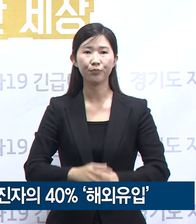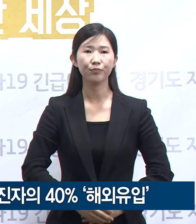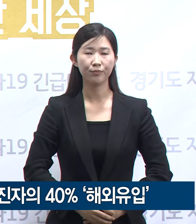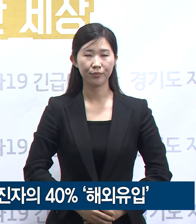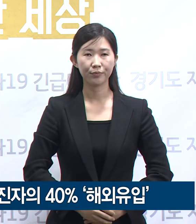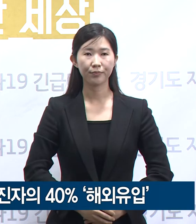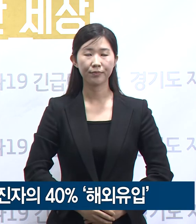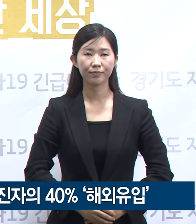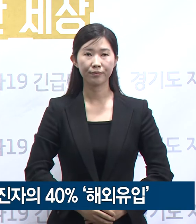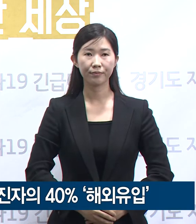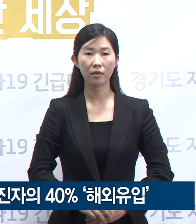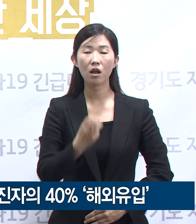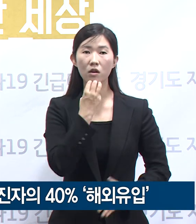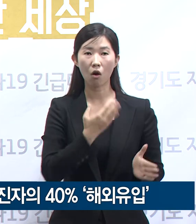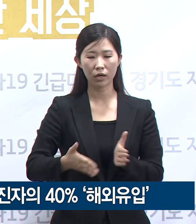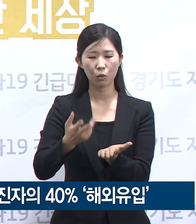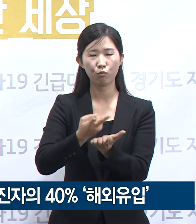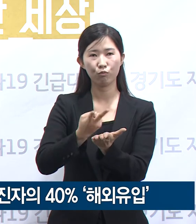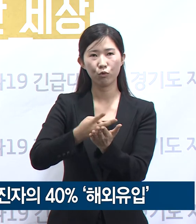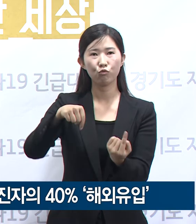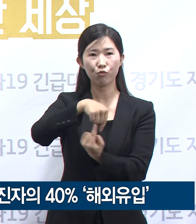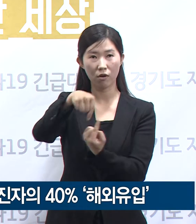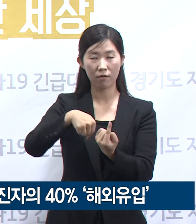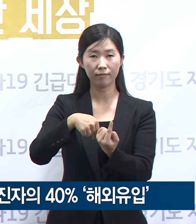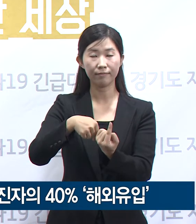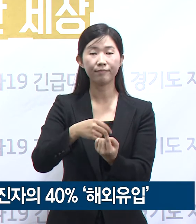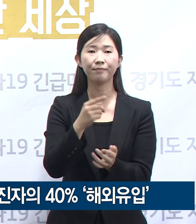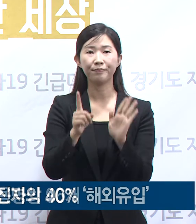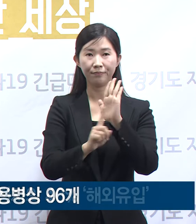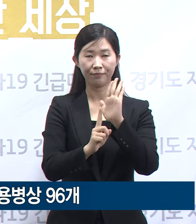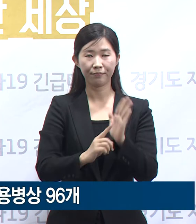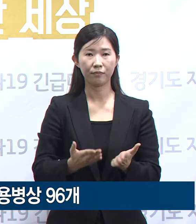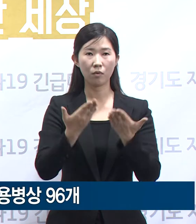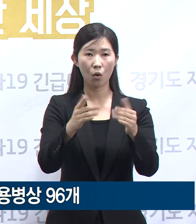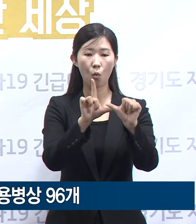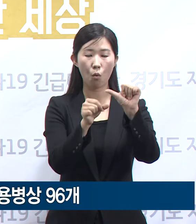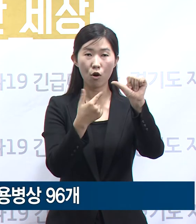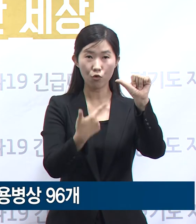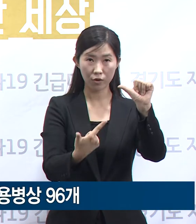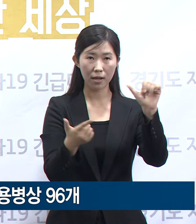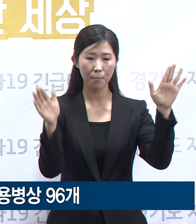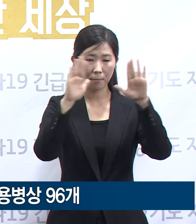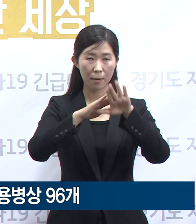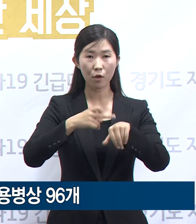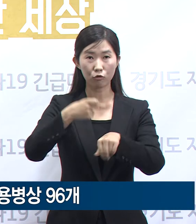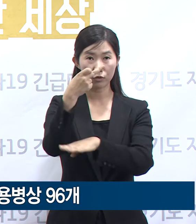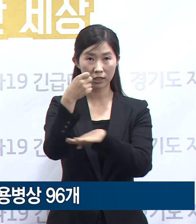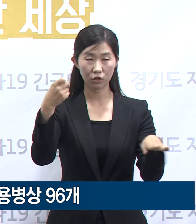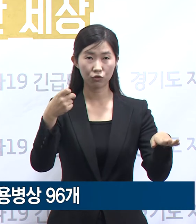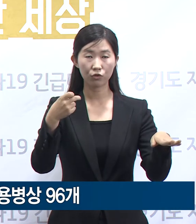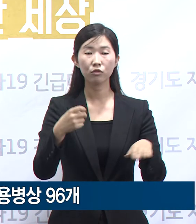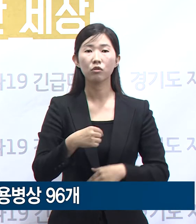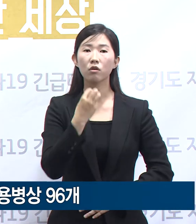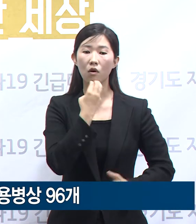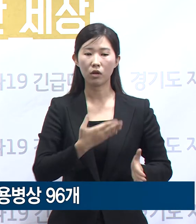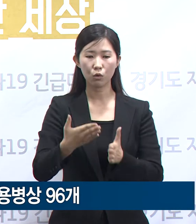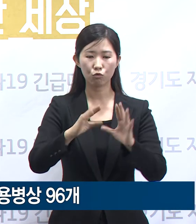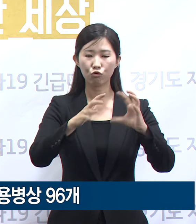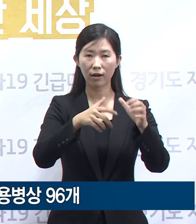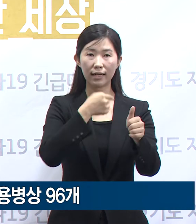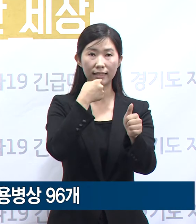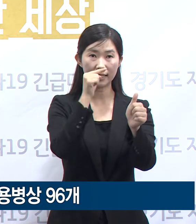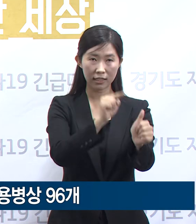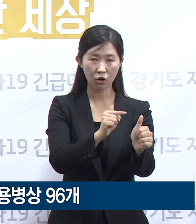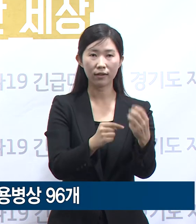다음은 경기도 병상 운영 현황입니다. 5월 6일 0시 기준 경기도는 국가지정입원치료병상